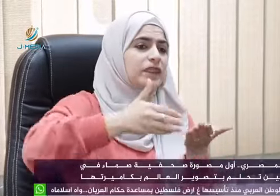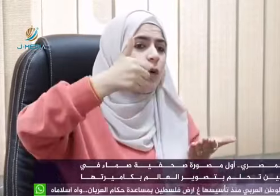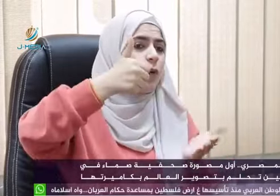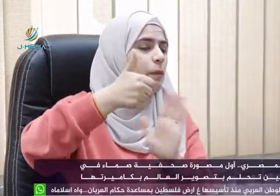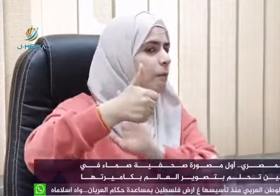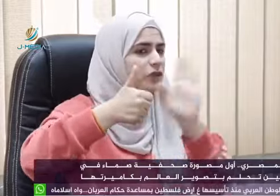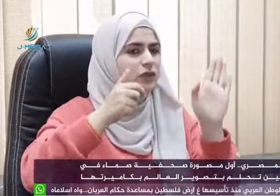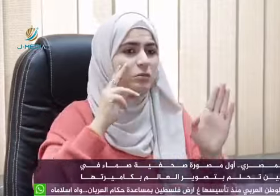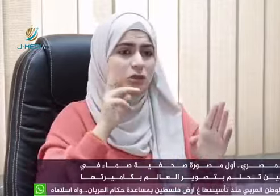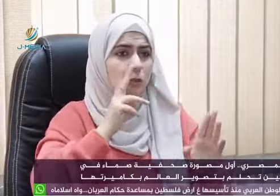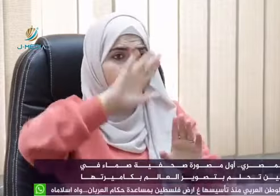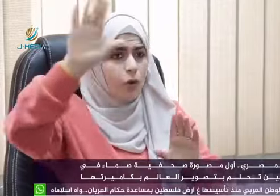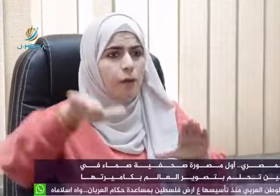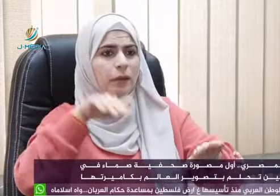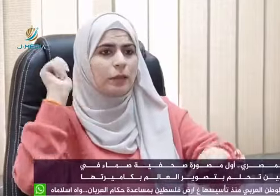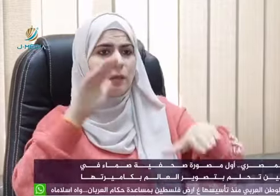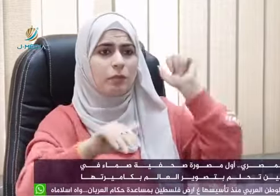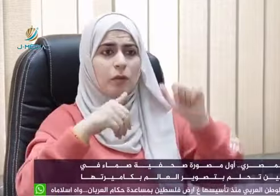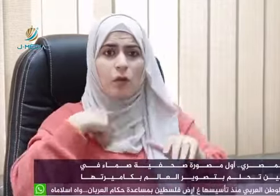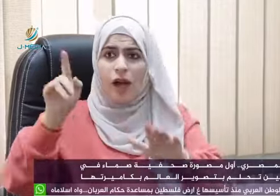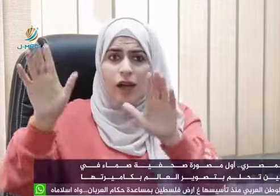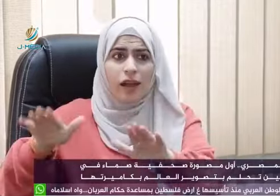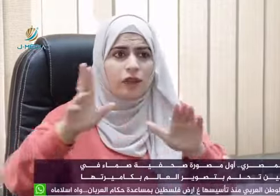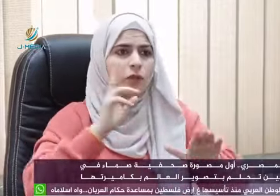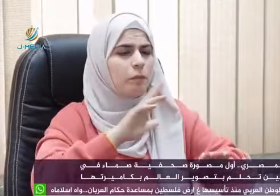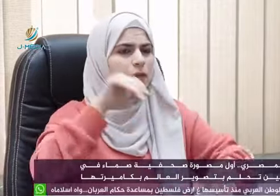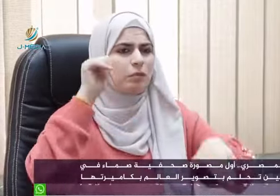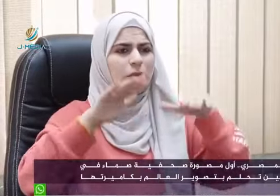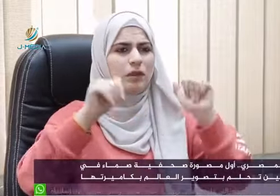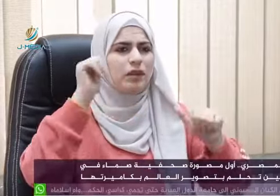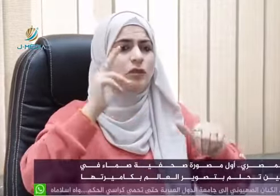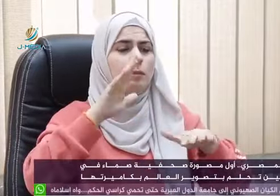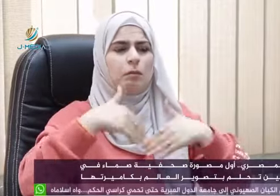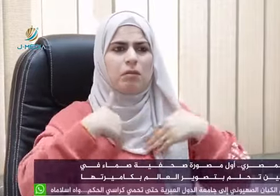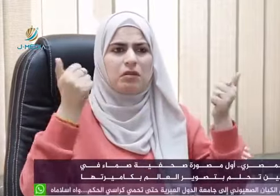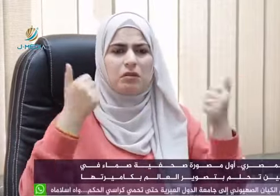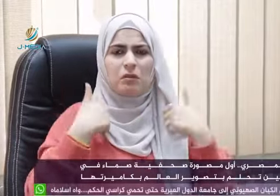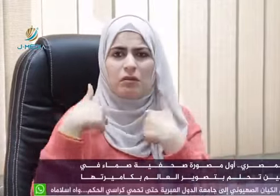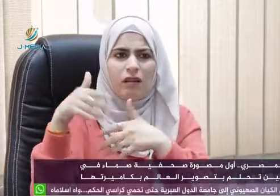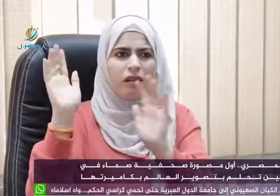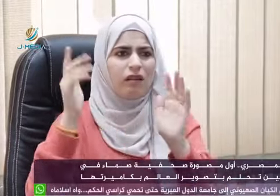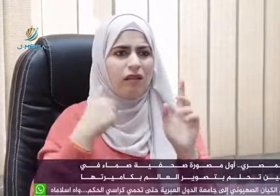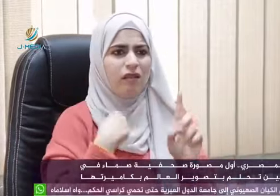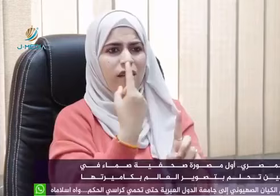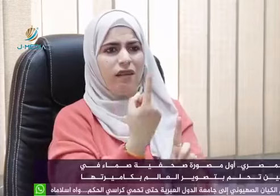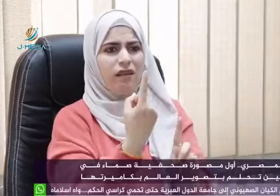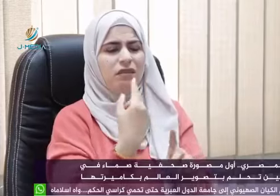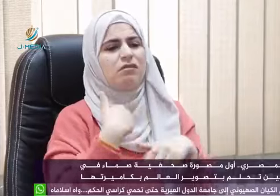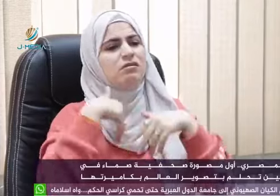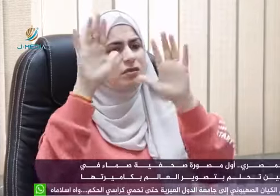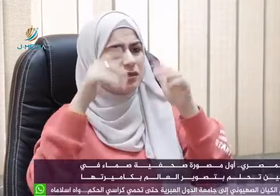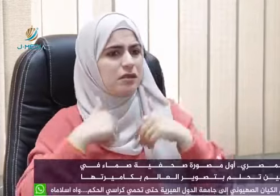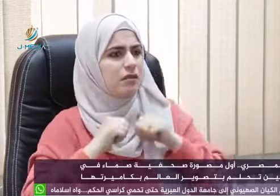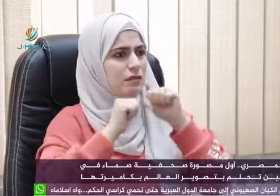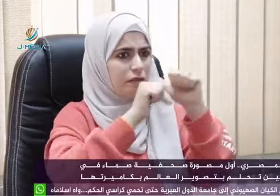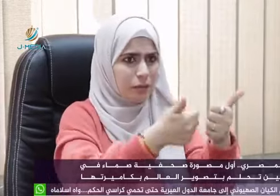كثير جربت طبعاً في ناس كيف أنت حكيتي إن في صم كثير